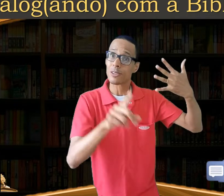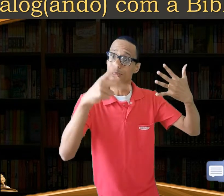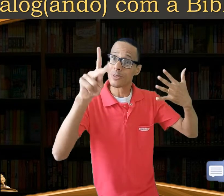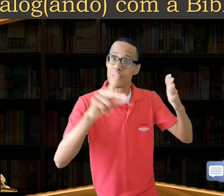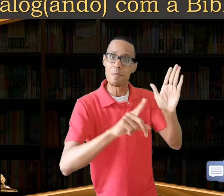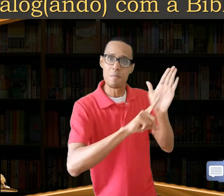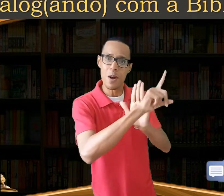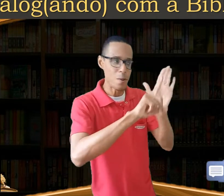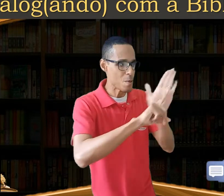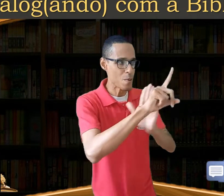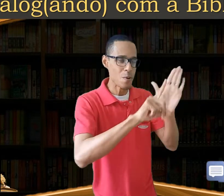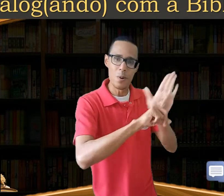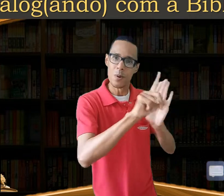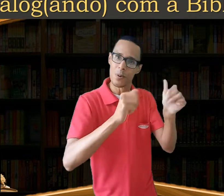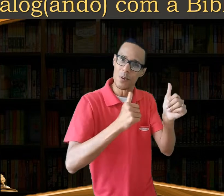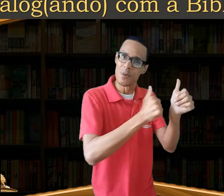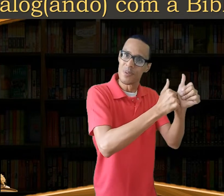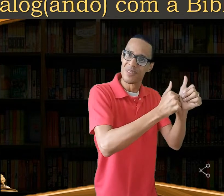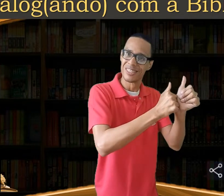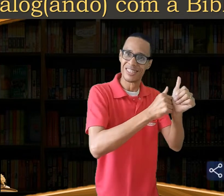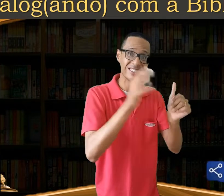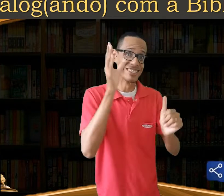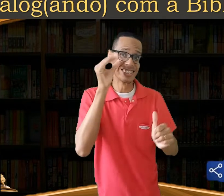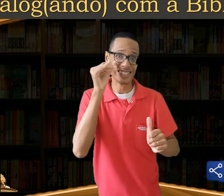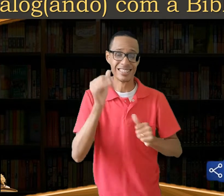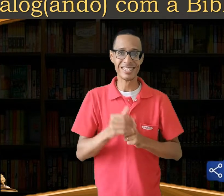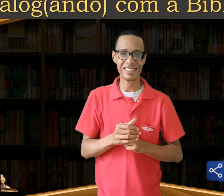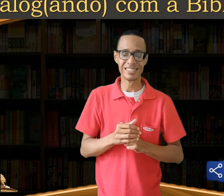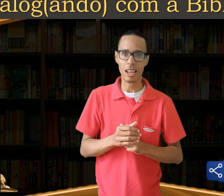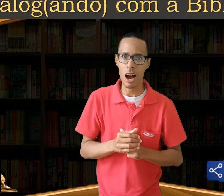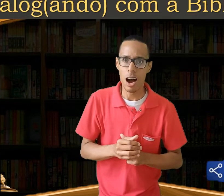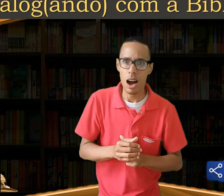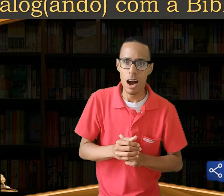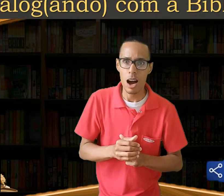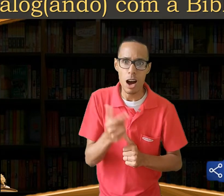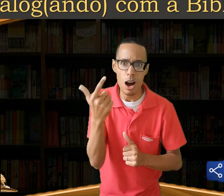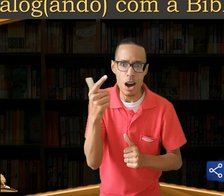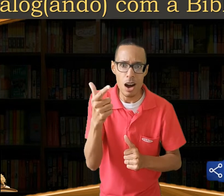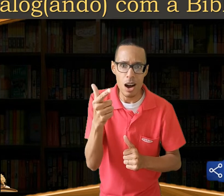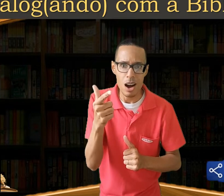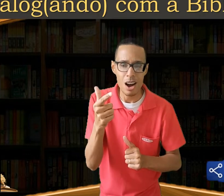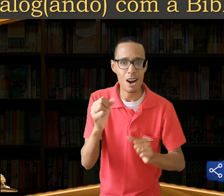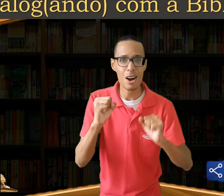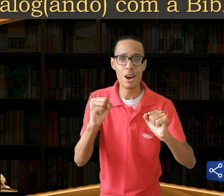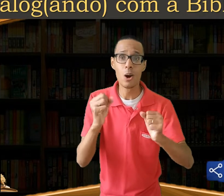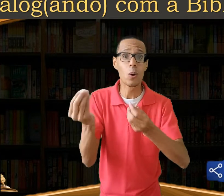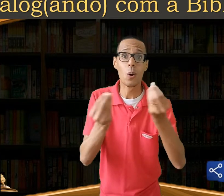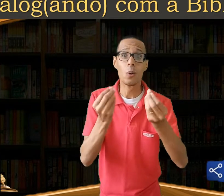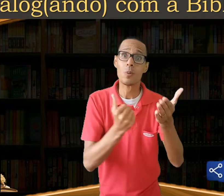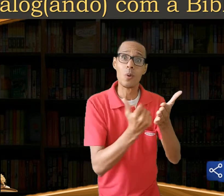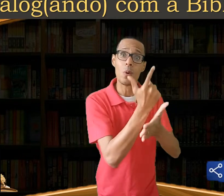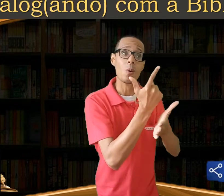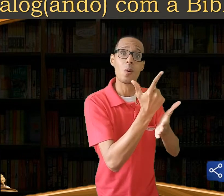Se ainda não tem e desejar adquiri-lo, corra aqui abaixo na descrição e saiba como.